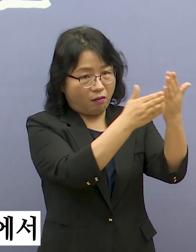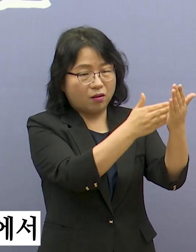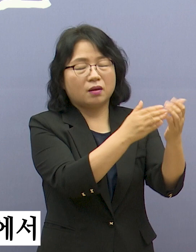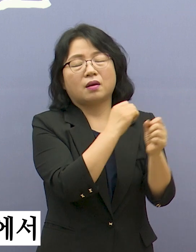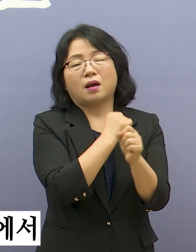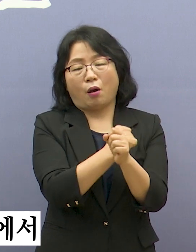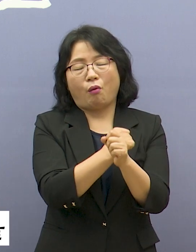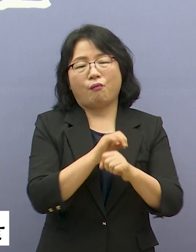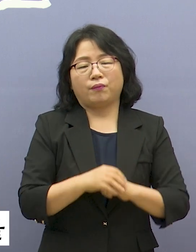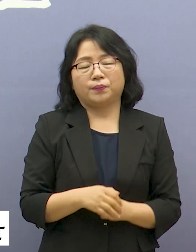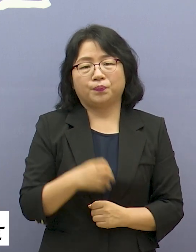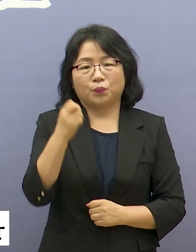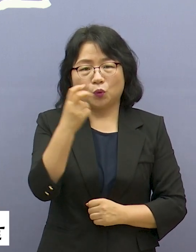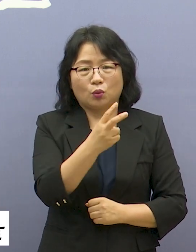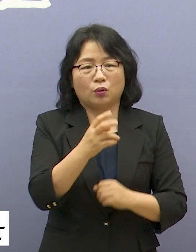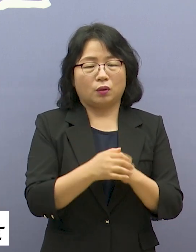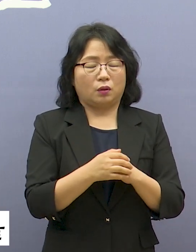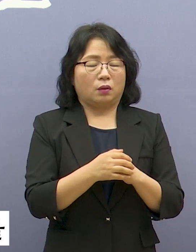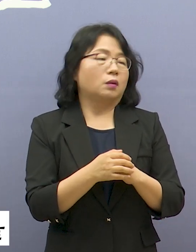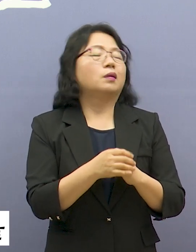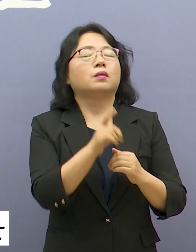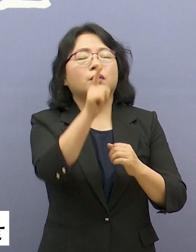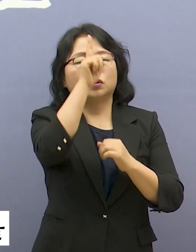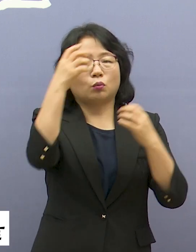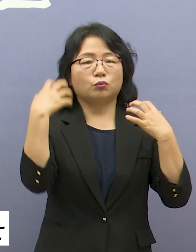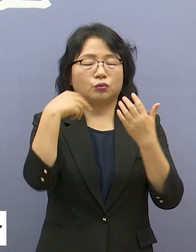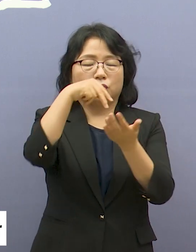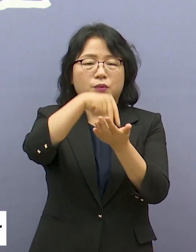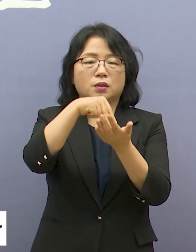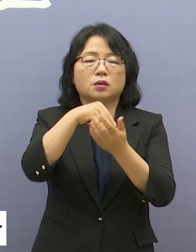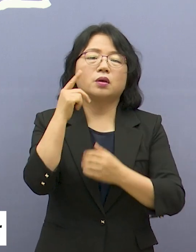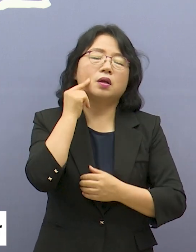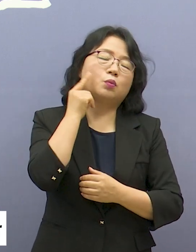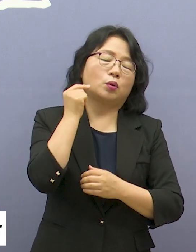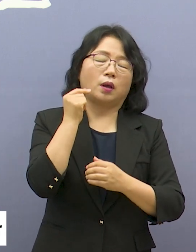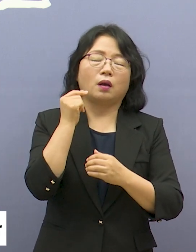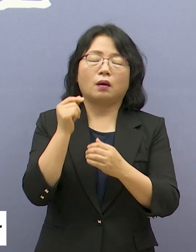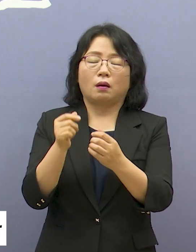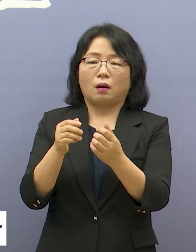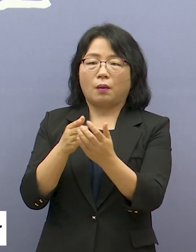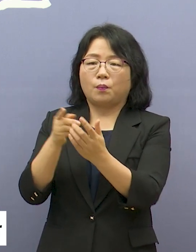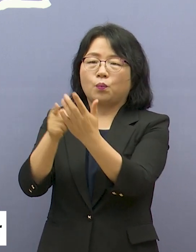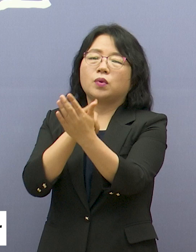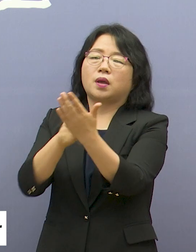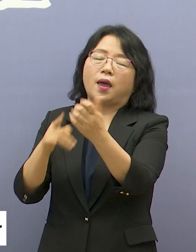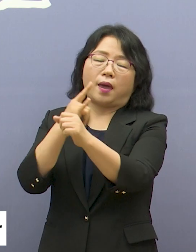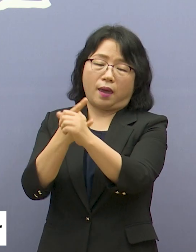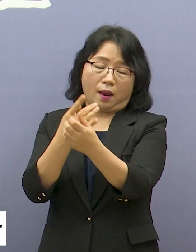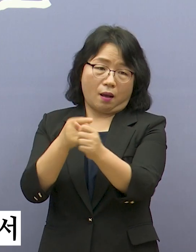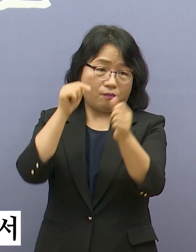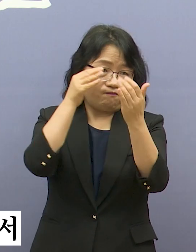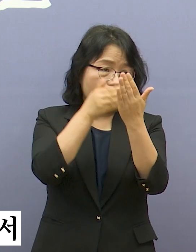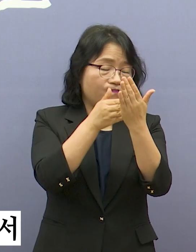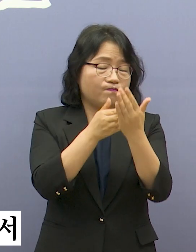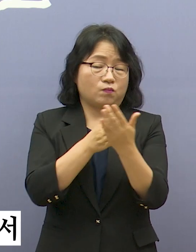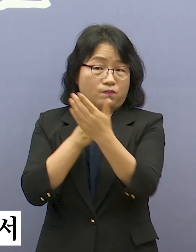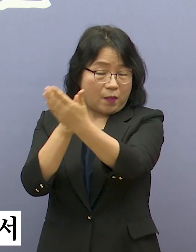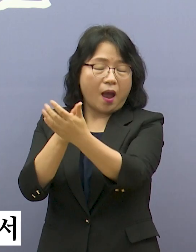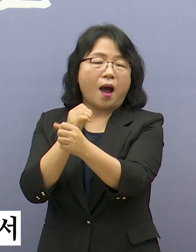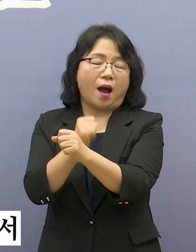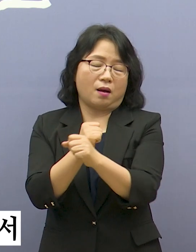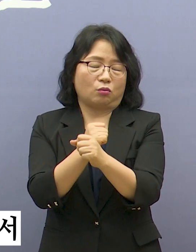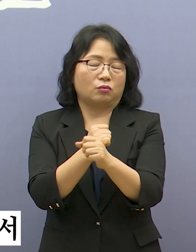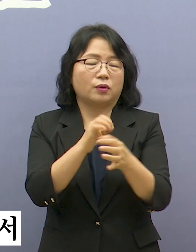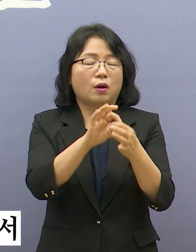차원에서 일본 정부의 피해 지원 대책을 요구하도록 권해야 할 것입니다. 충남은